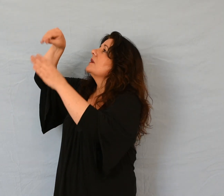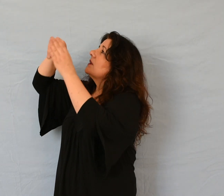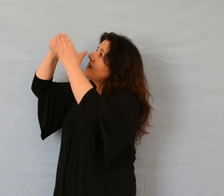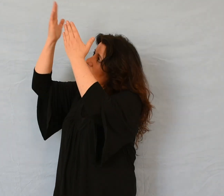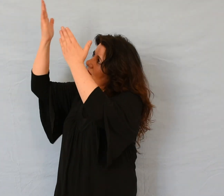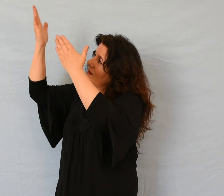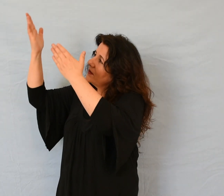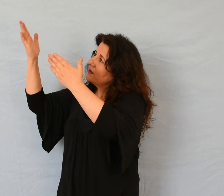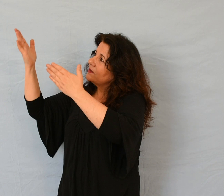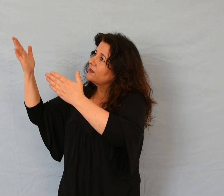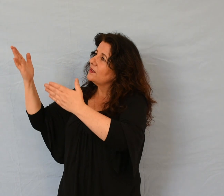est en toi.